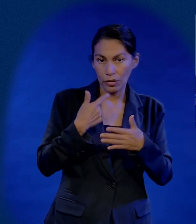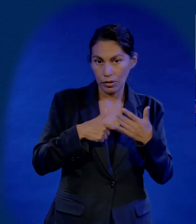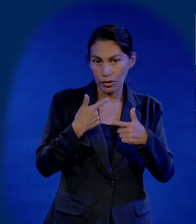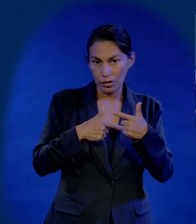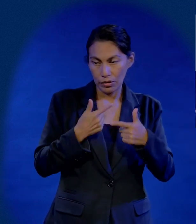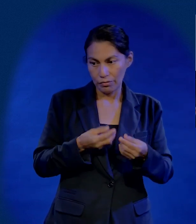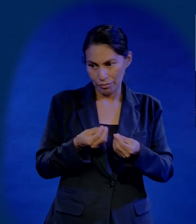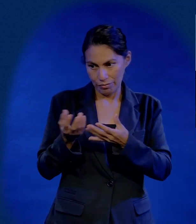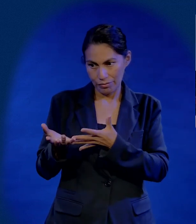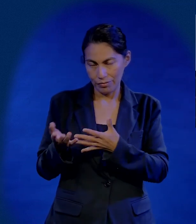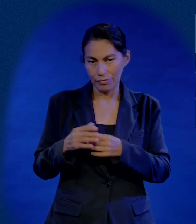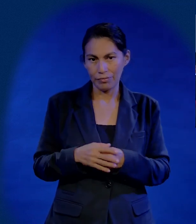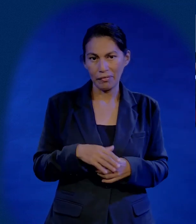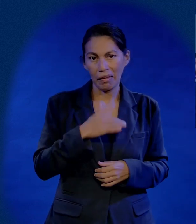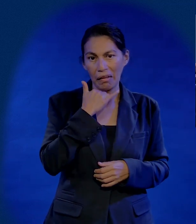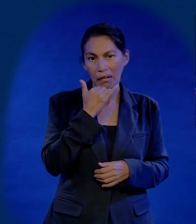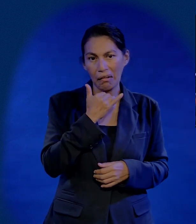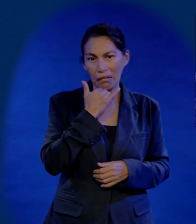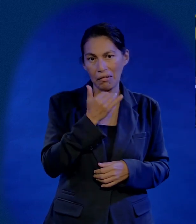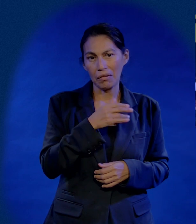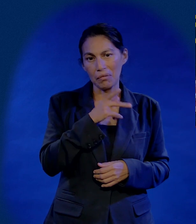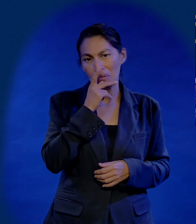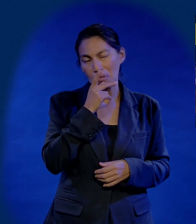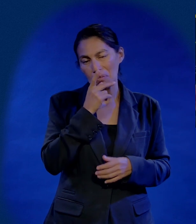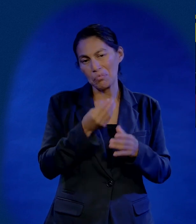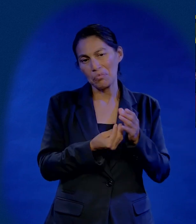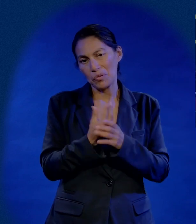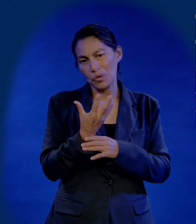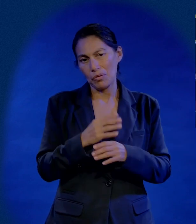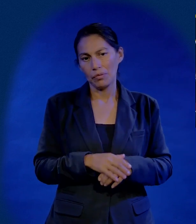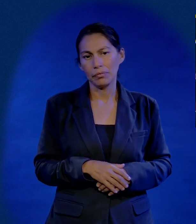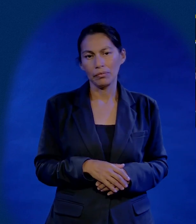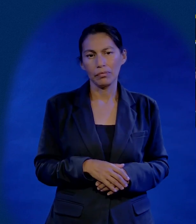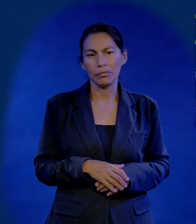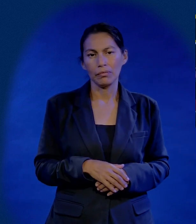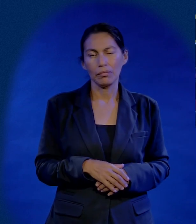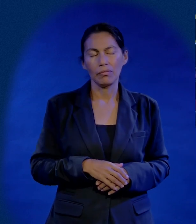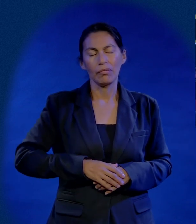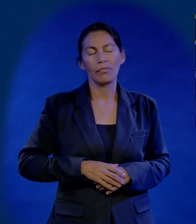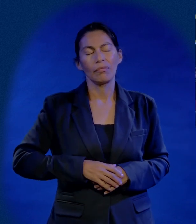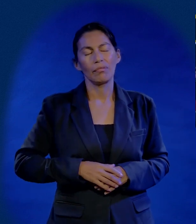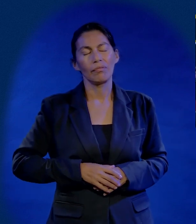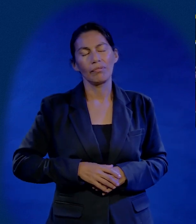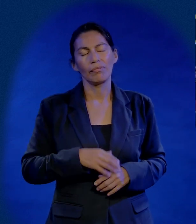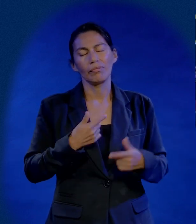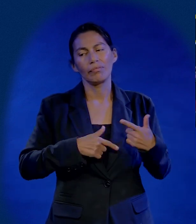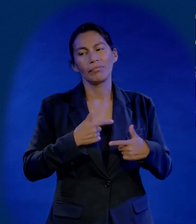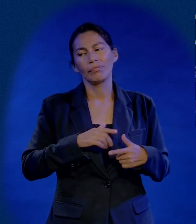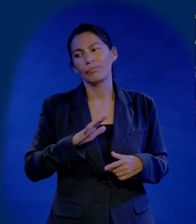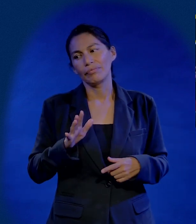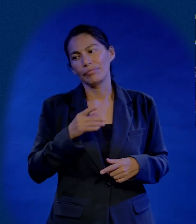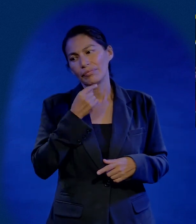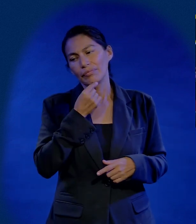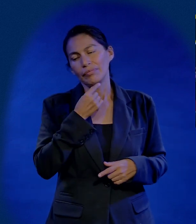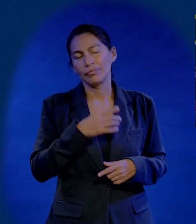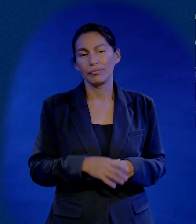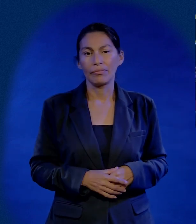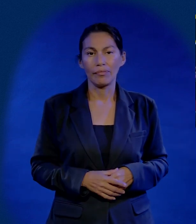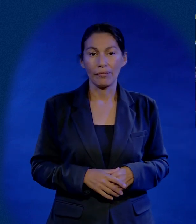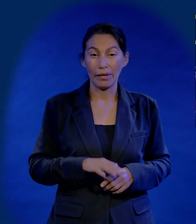madrugada. Un error muy grave de un papá novato. Mientras ella dormía, me acordeaba y me decía, despierta Luis, ya